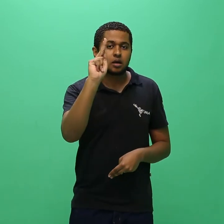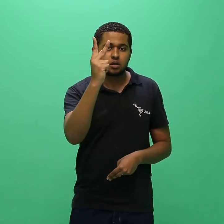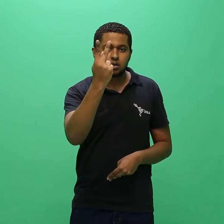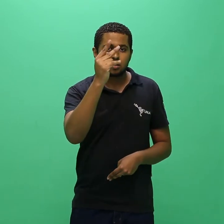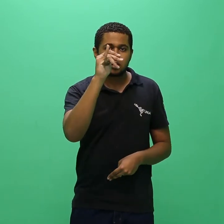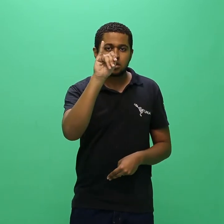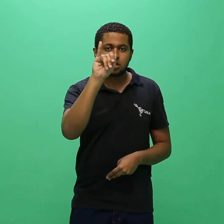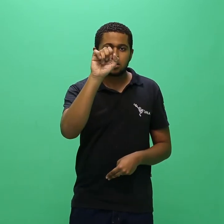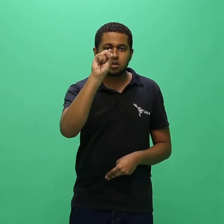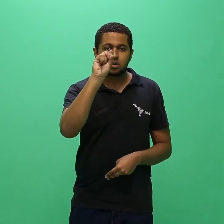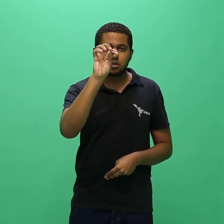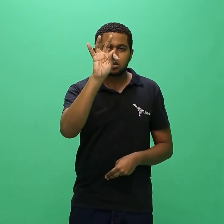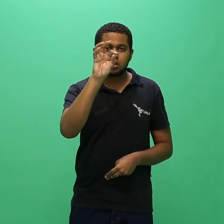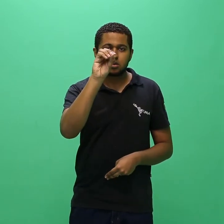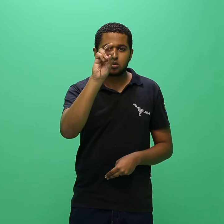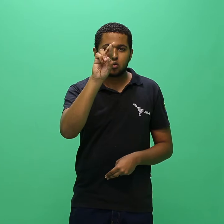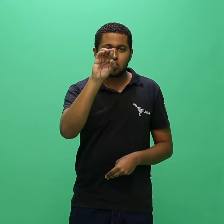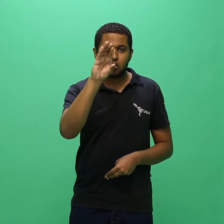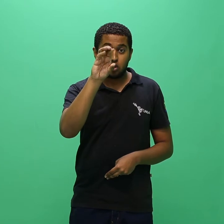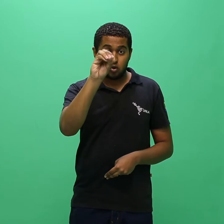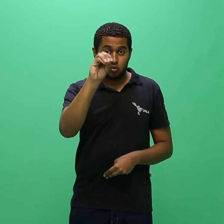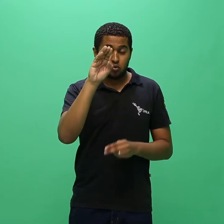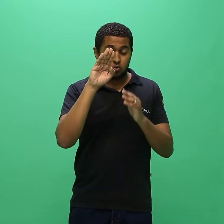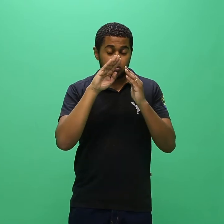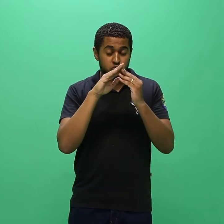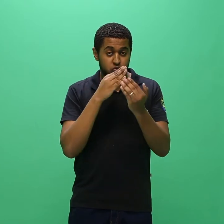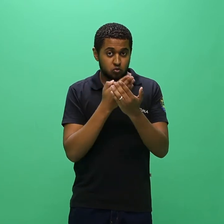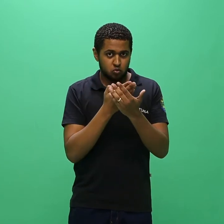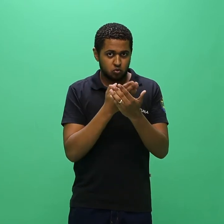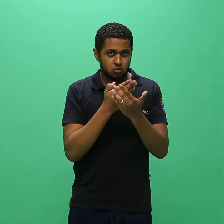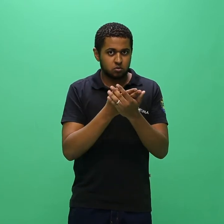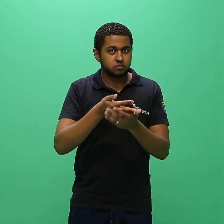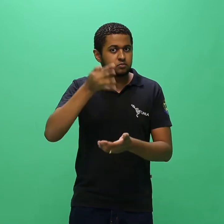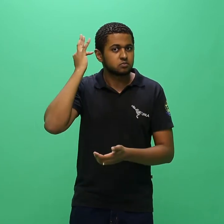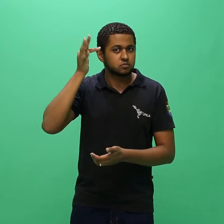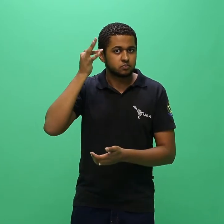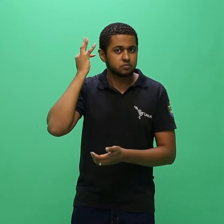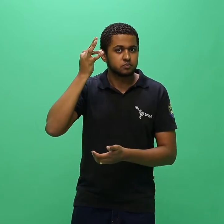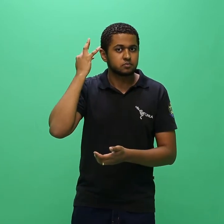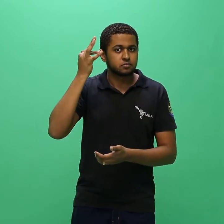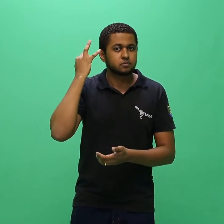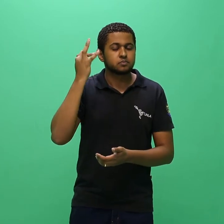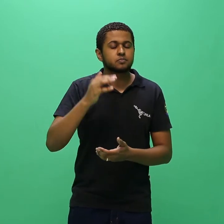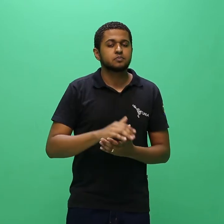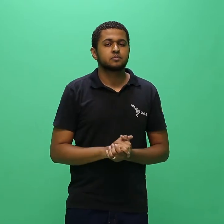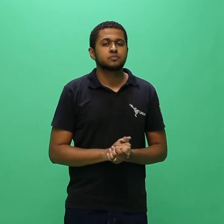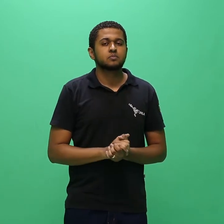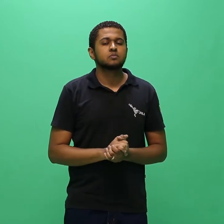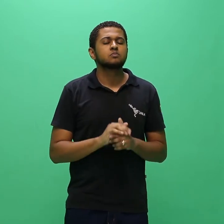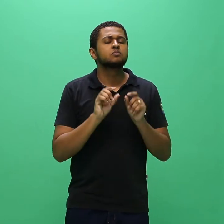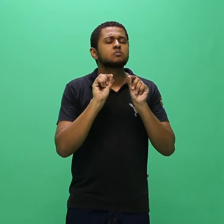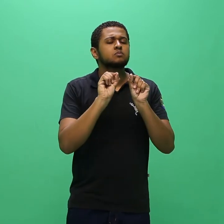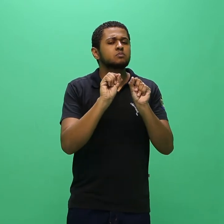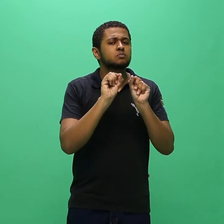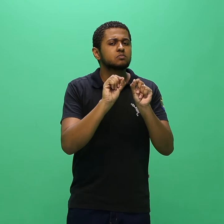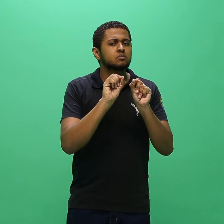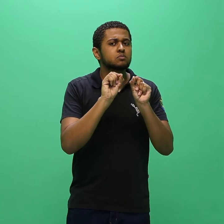graduação, serão considerados os dados registrados pelo Sistema Integrado de Gestão de Atividades